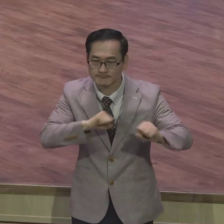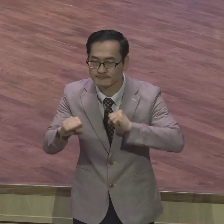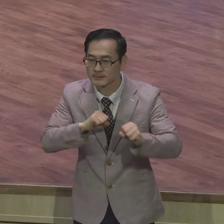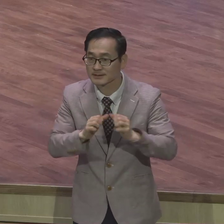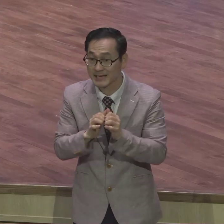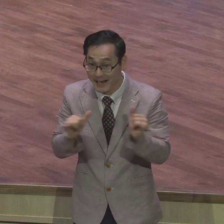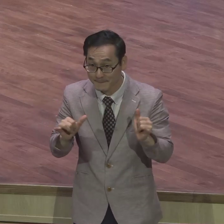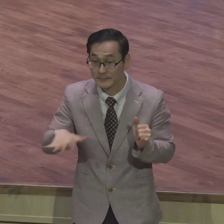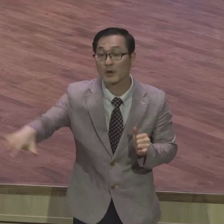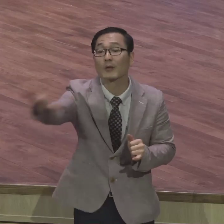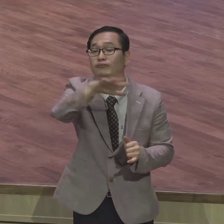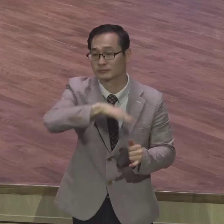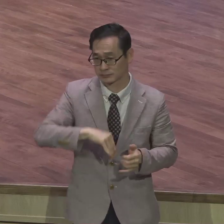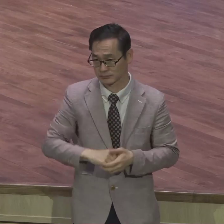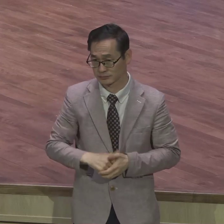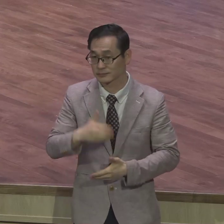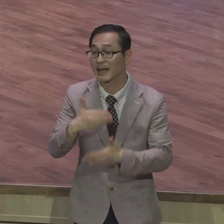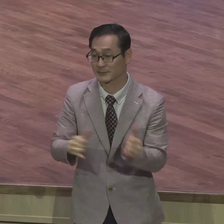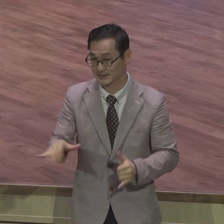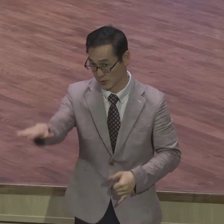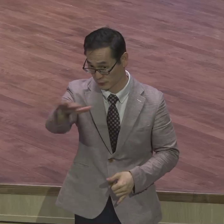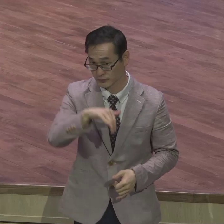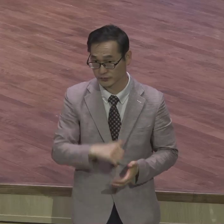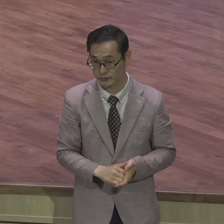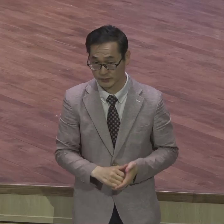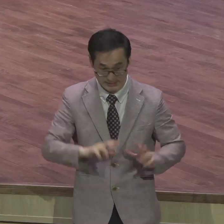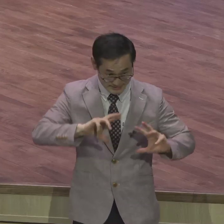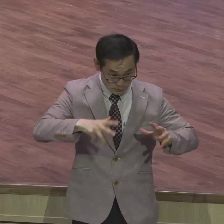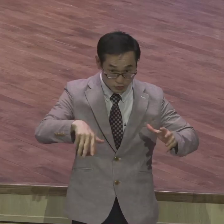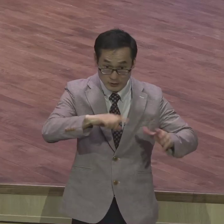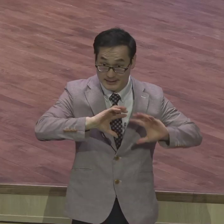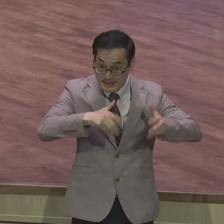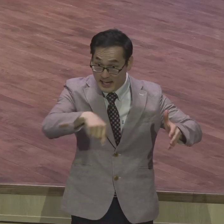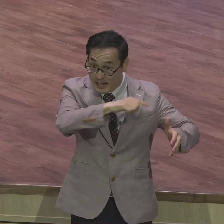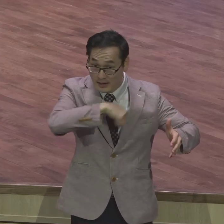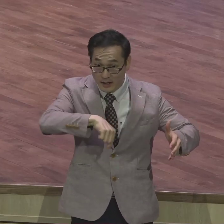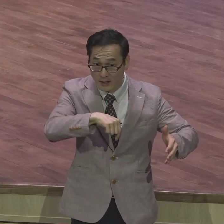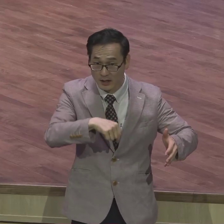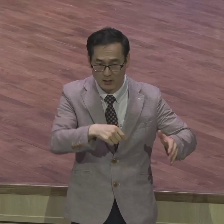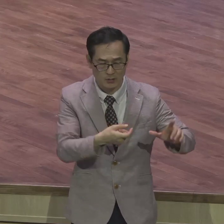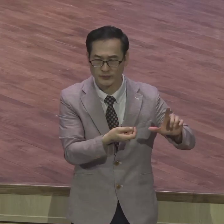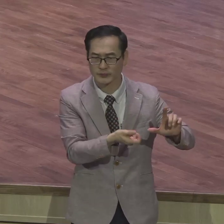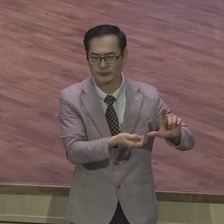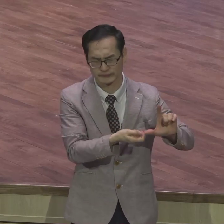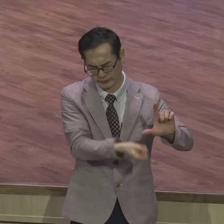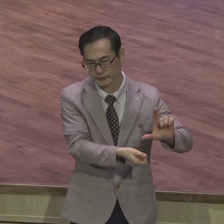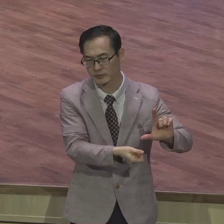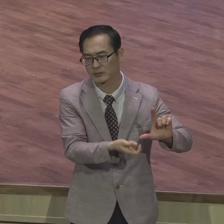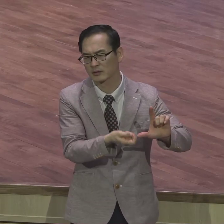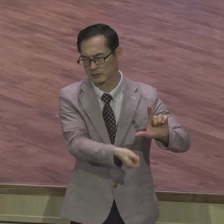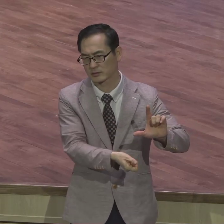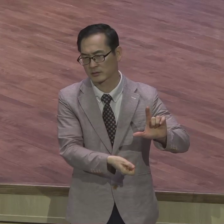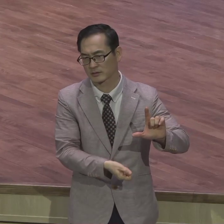남은자가 지구촌에 얼마 없다니까요 지금 심지어 교회에 나와 예배를 드리는